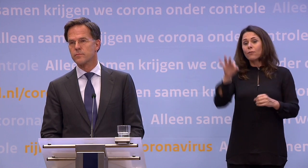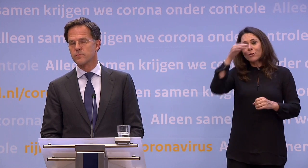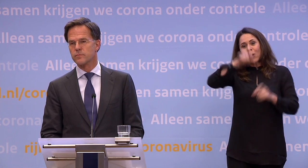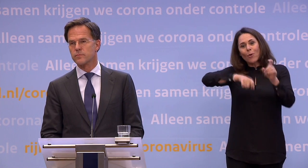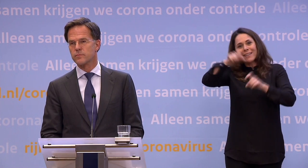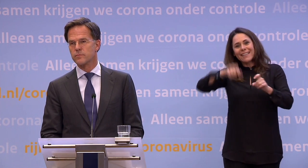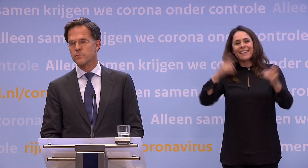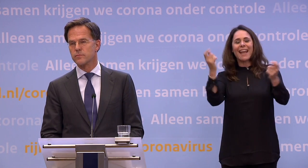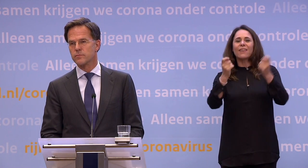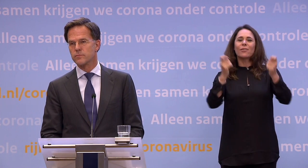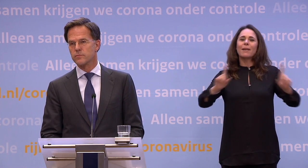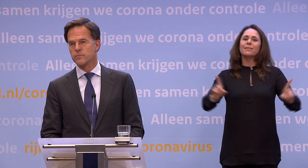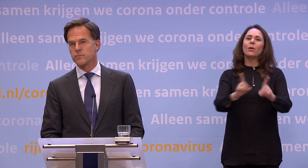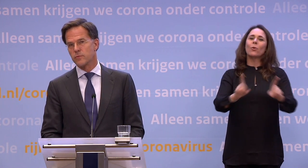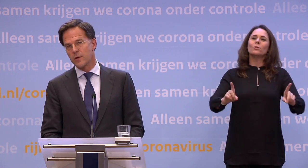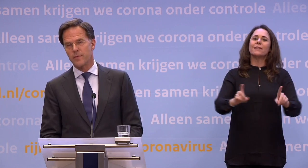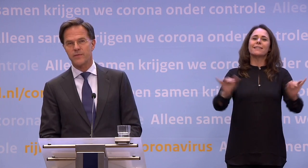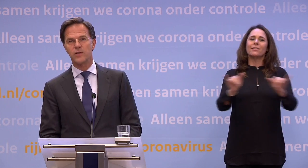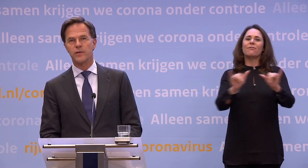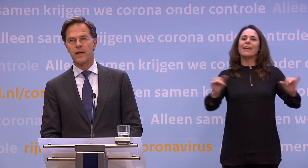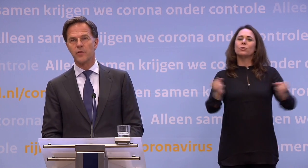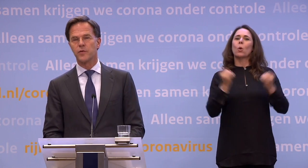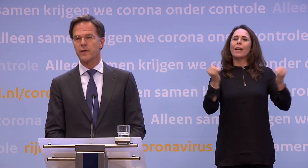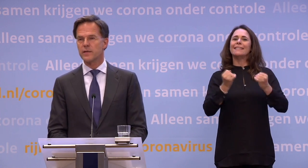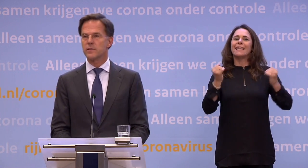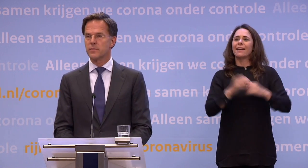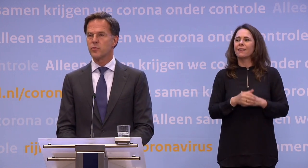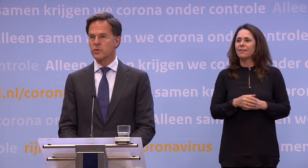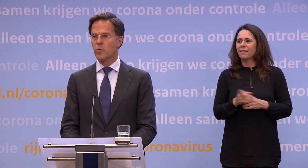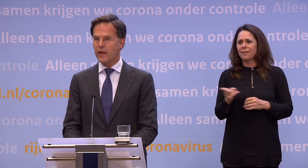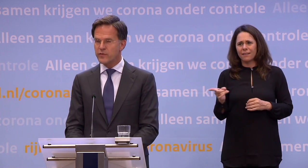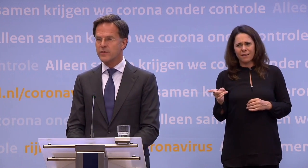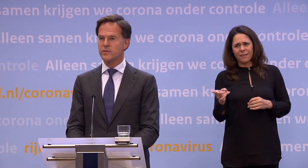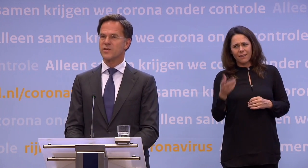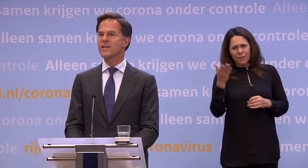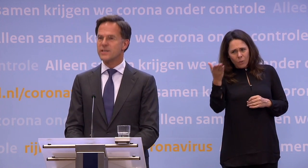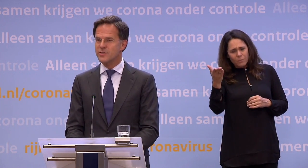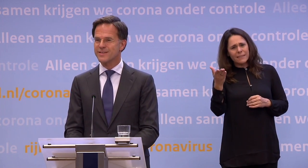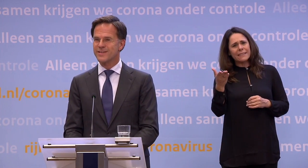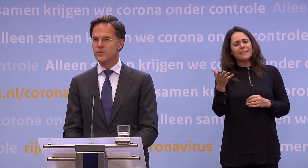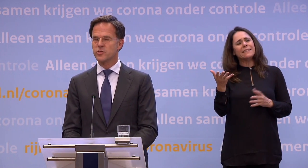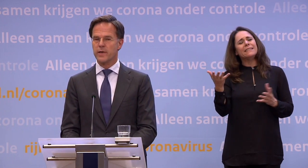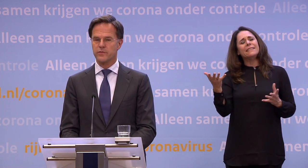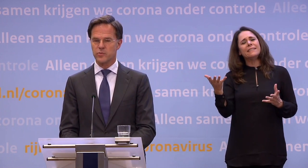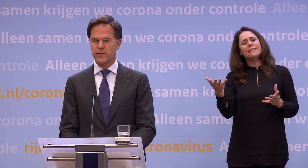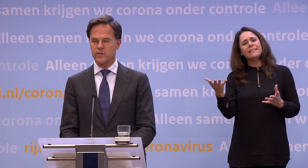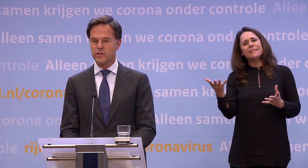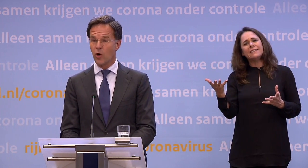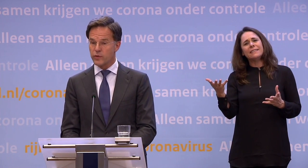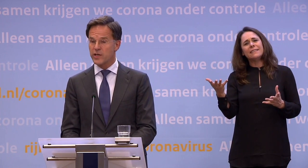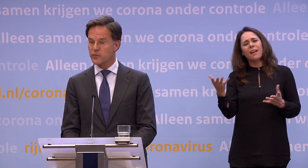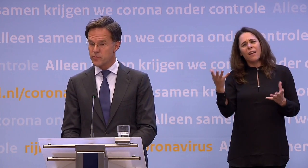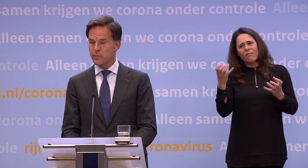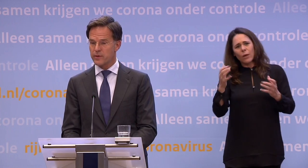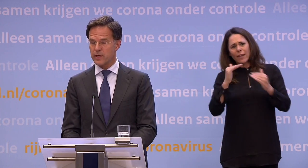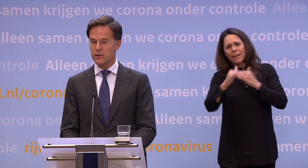...gewoon evenementen, concerten en feesten te organiseren? Ja, ik weet niet of je naar een land wil waarin je puur op leeftijd trieert keuzes maakt. Volgens mij werkt dat